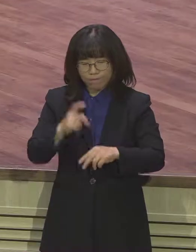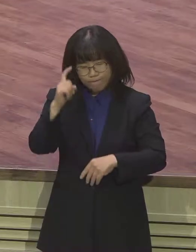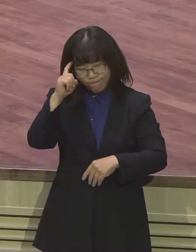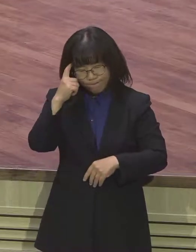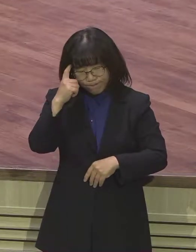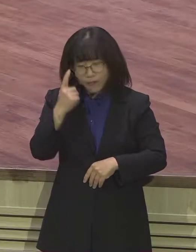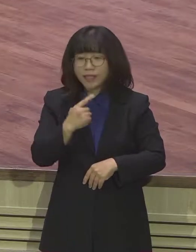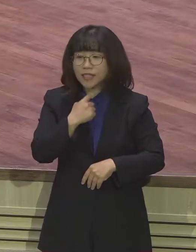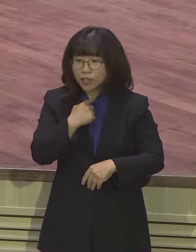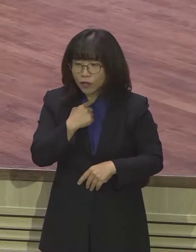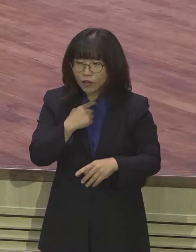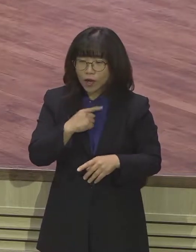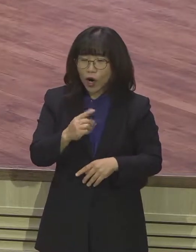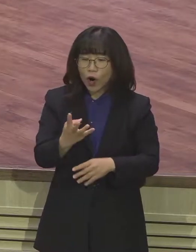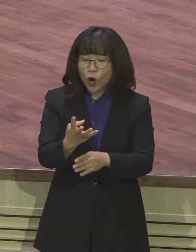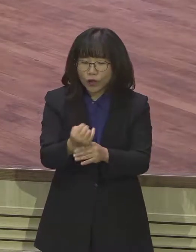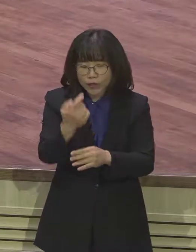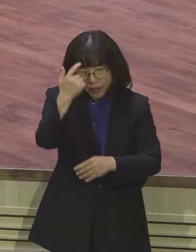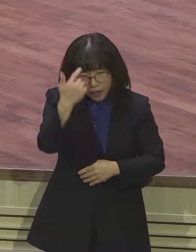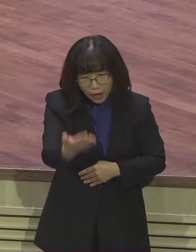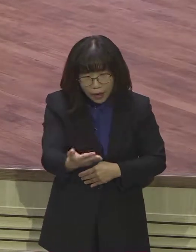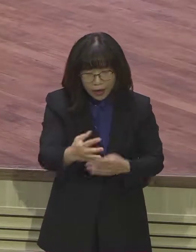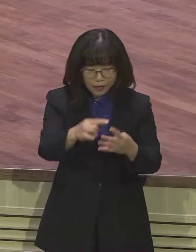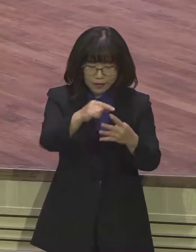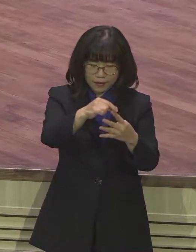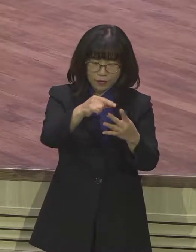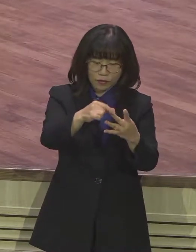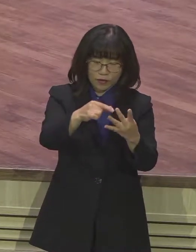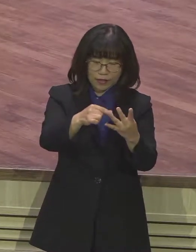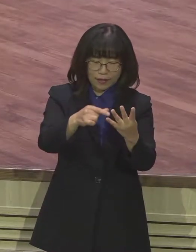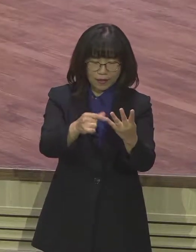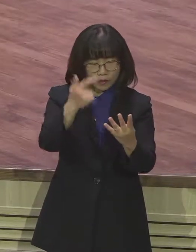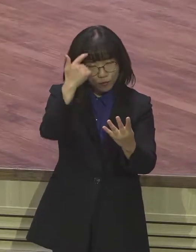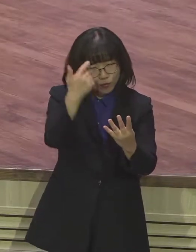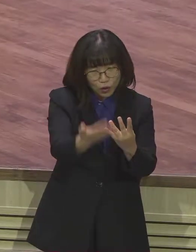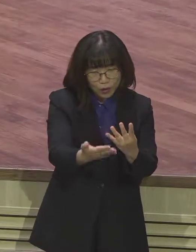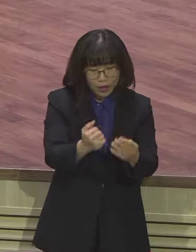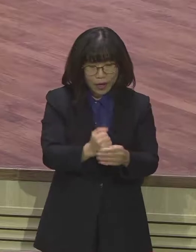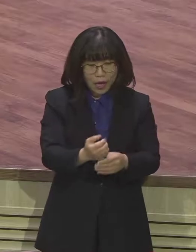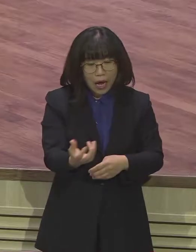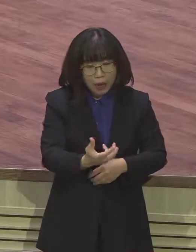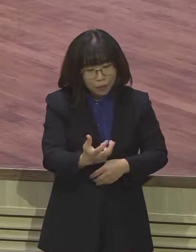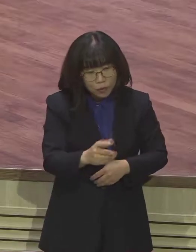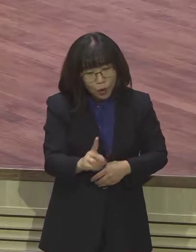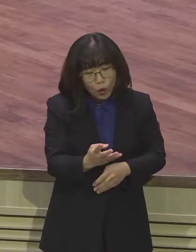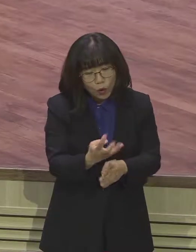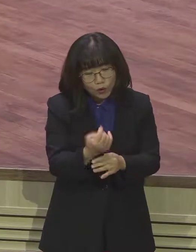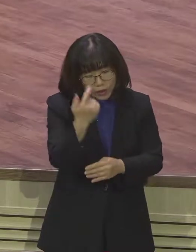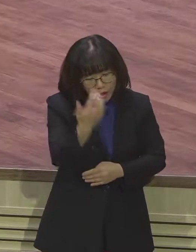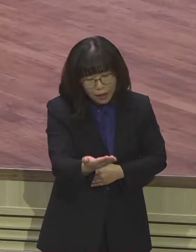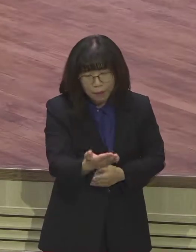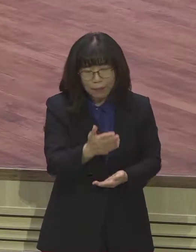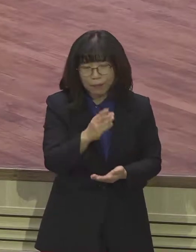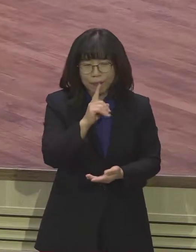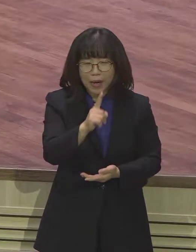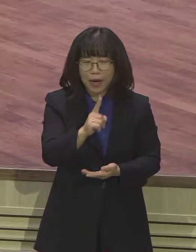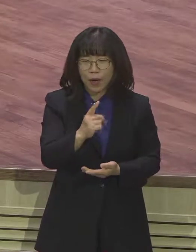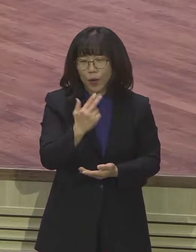참 지혜로운 치료사가 아닌가라는 생각을 하게 되어집니다. 이 네 가지를 한 지 오래된